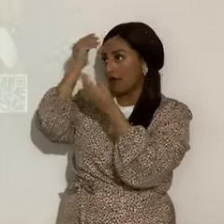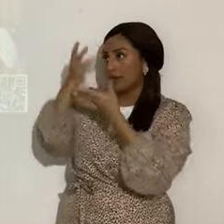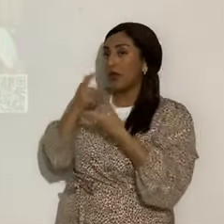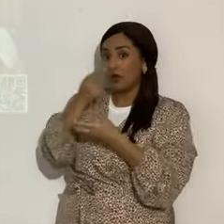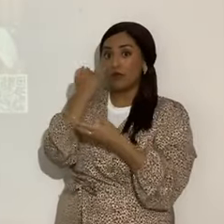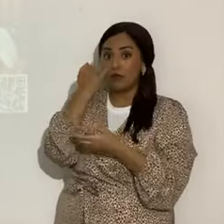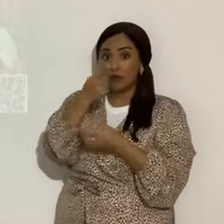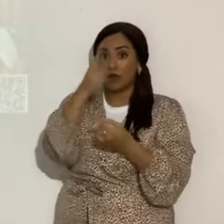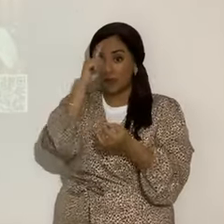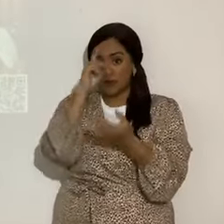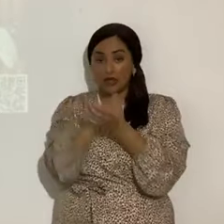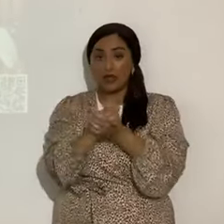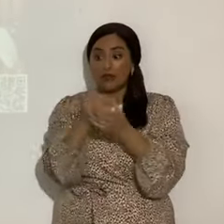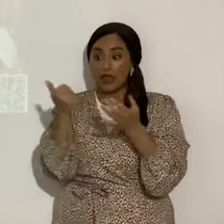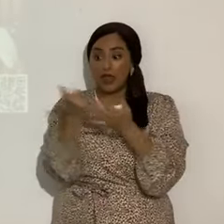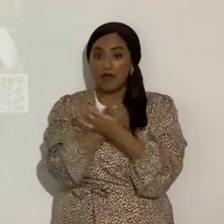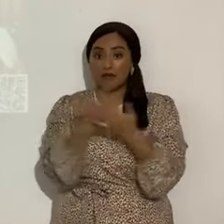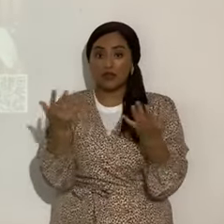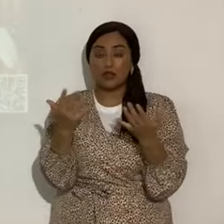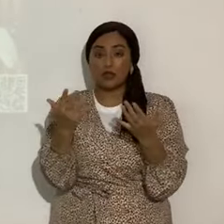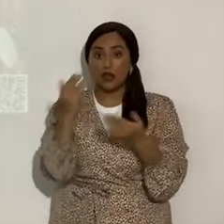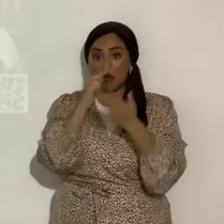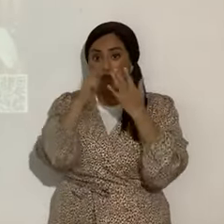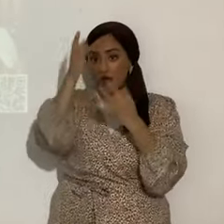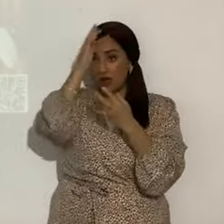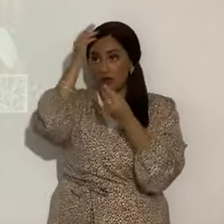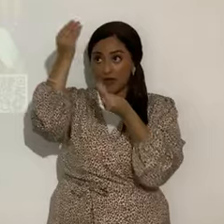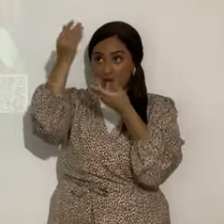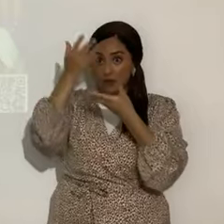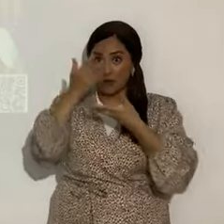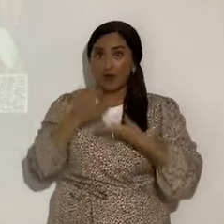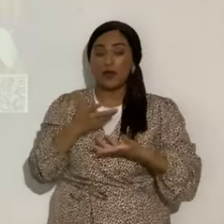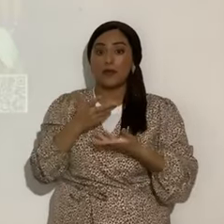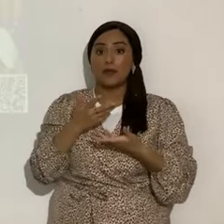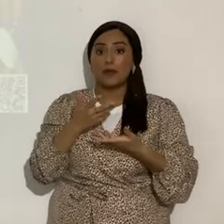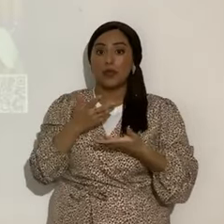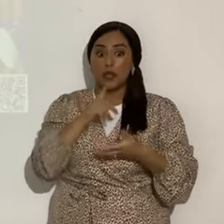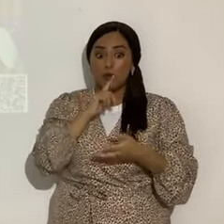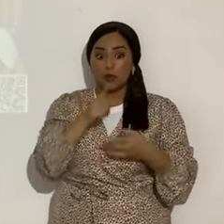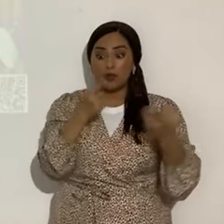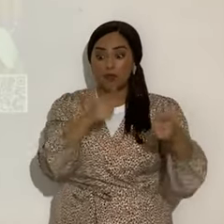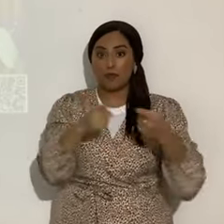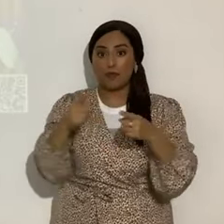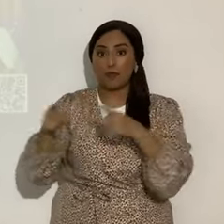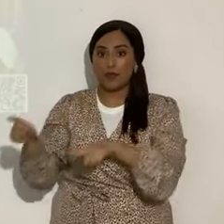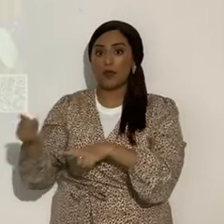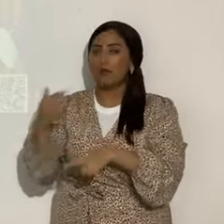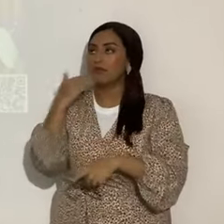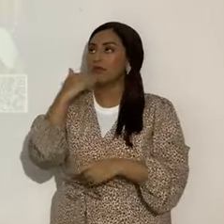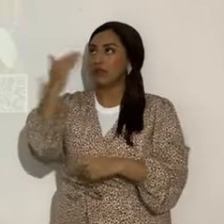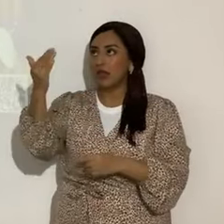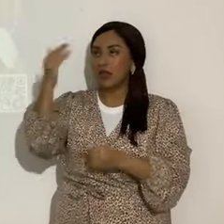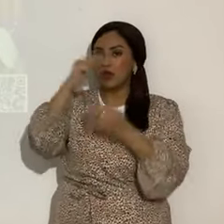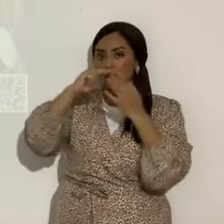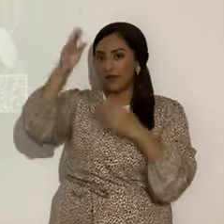las revelaciones. Porque todo lo que el Eterno me ha ido diciendo se va cumpliendo y la gloria solamente es para el Eterno Yahshua.